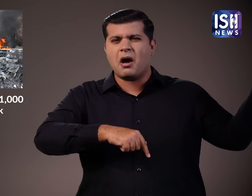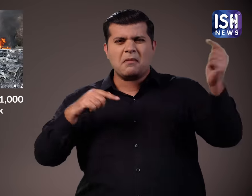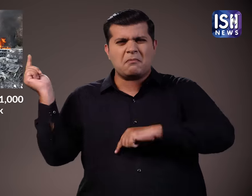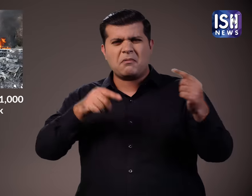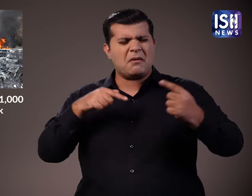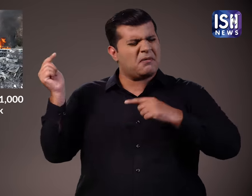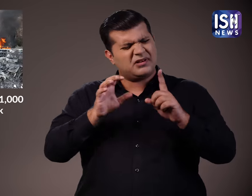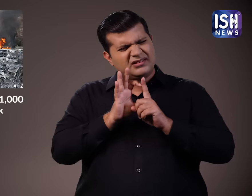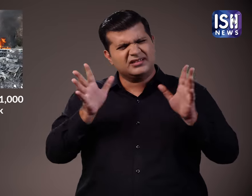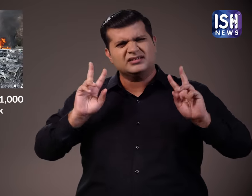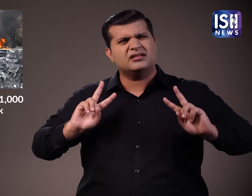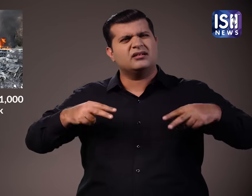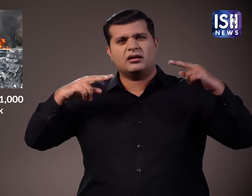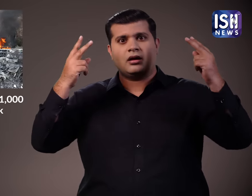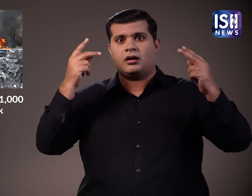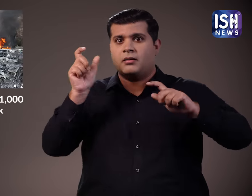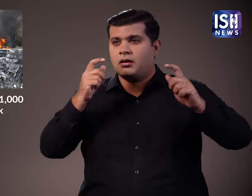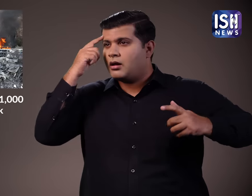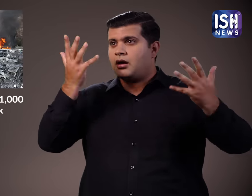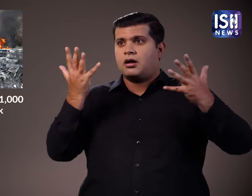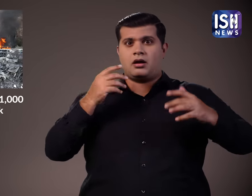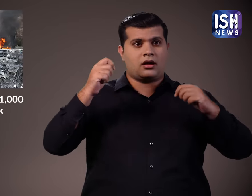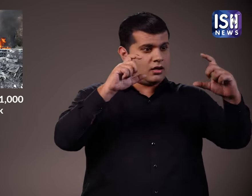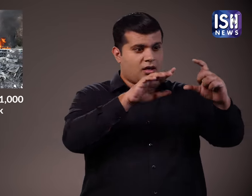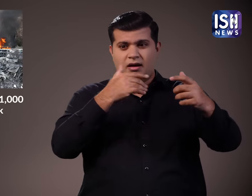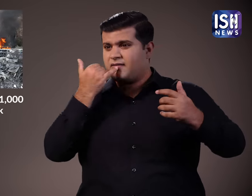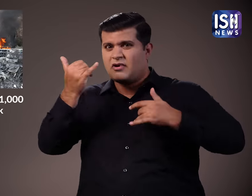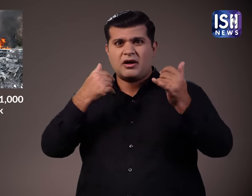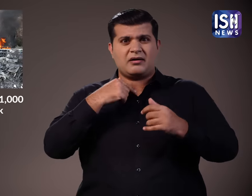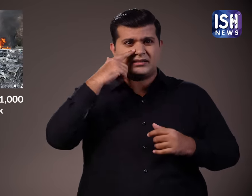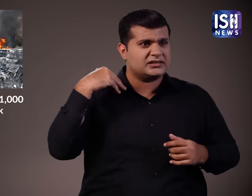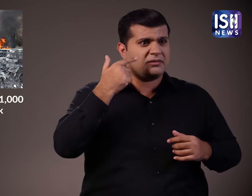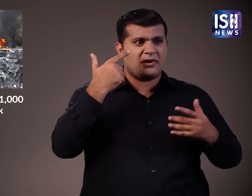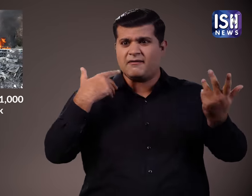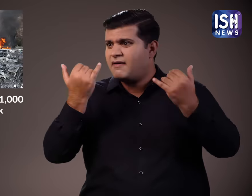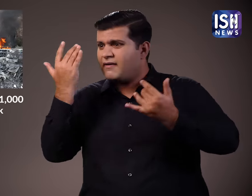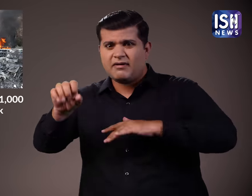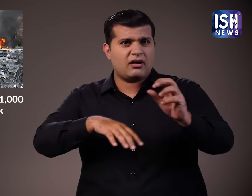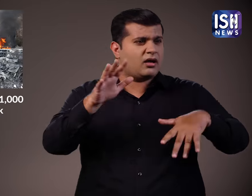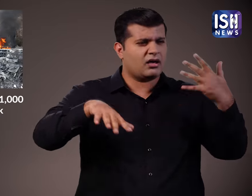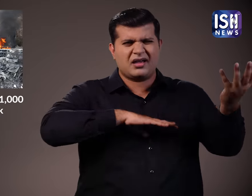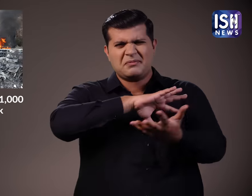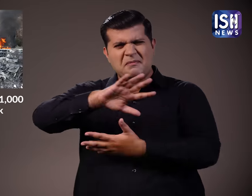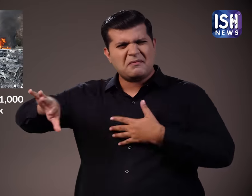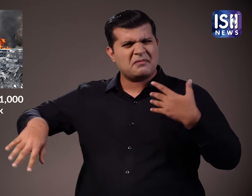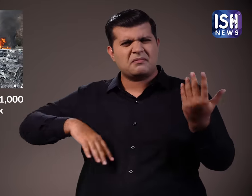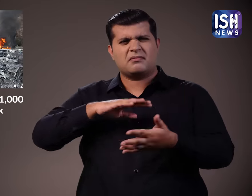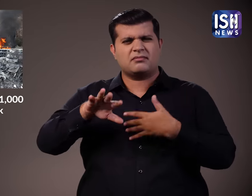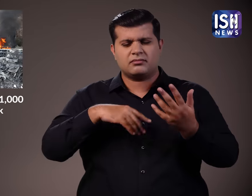हमले के बाद लोग अपनों को ढूनने की कोशिश कर रहे थे उत्सव सल से धाईसो